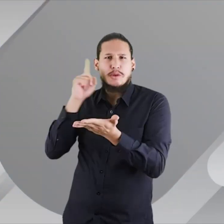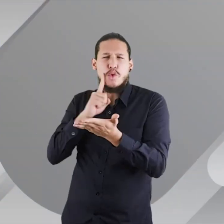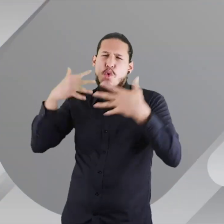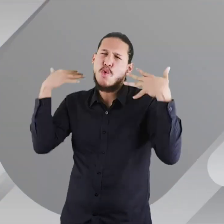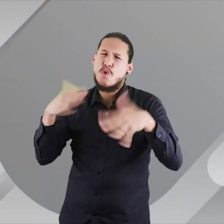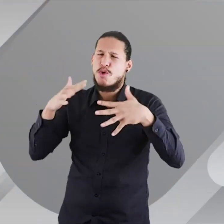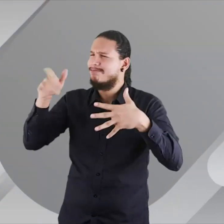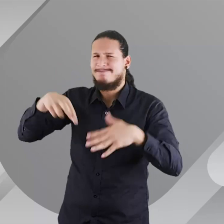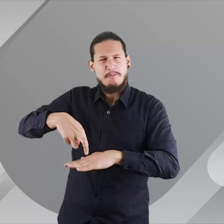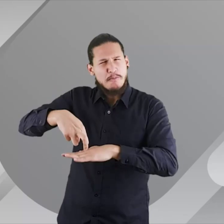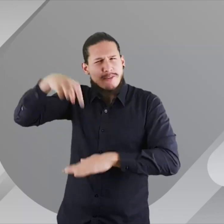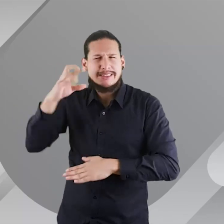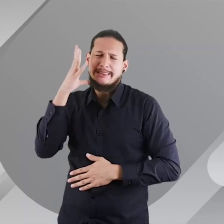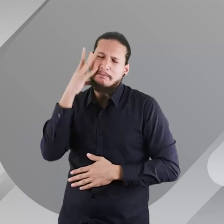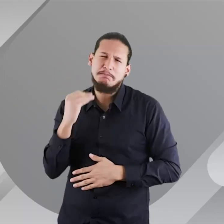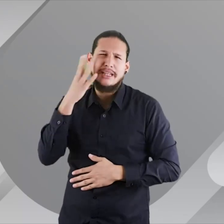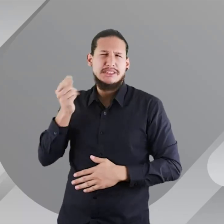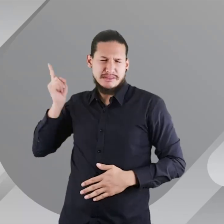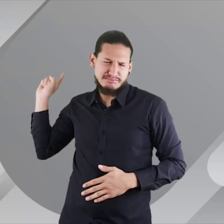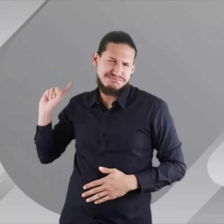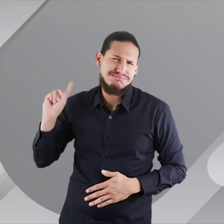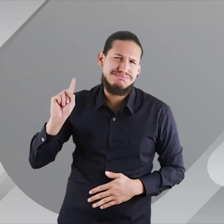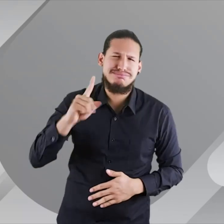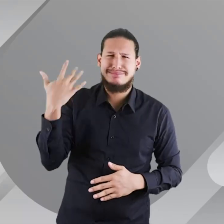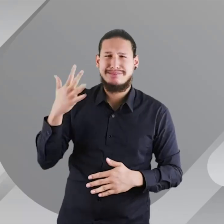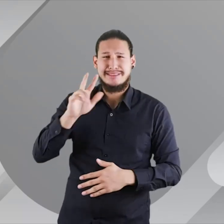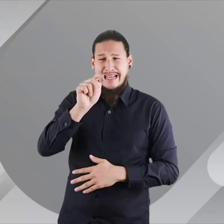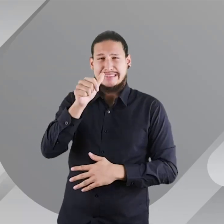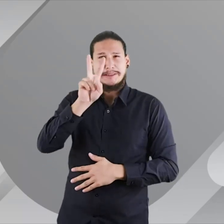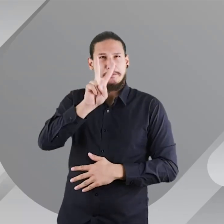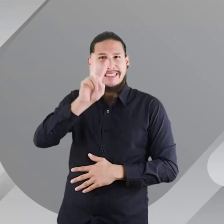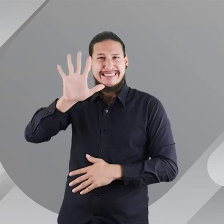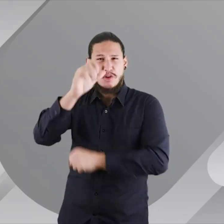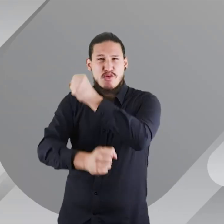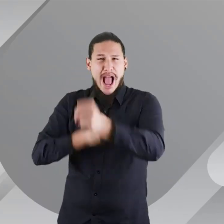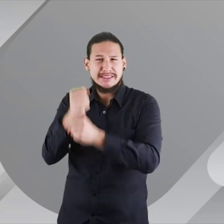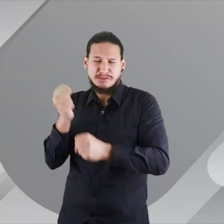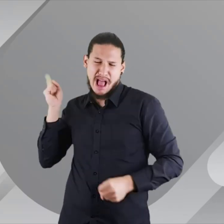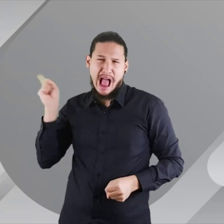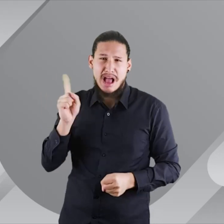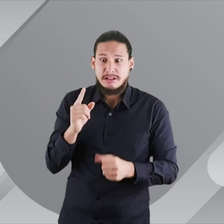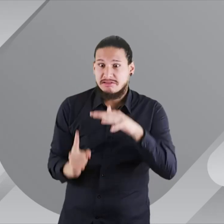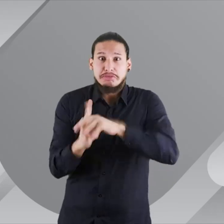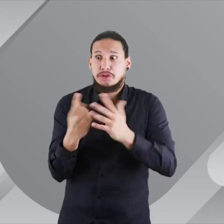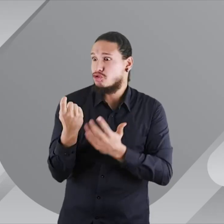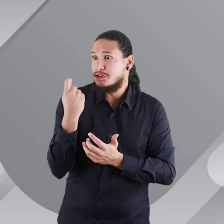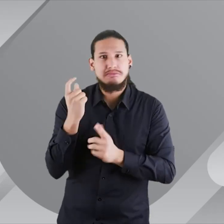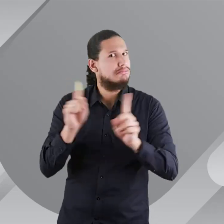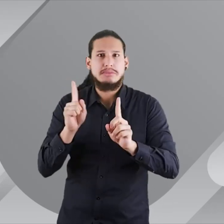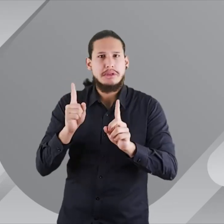Nigel Howard es un intérprete sordo profesional que lleva muchos años de experiencia, más de 25 años en el